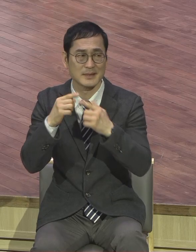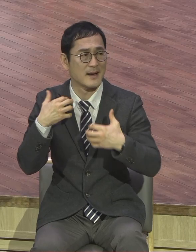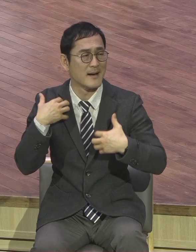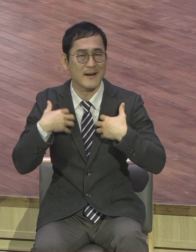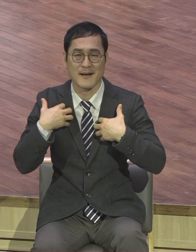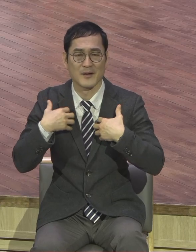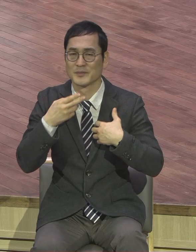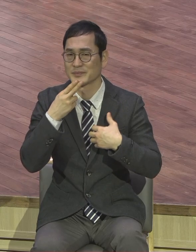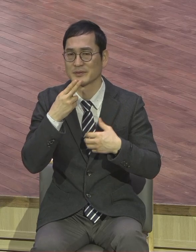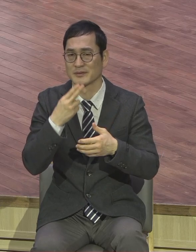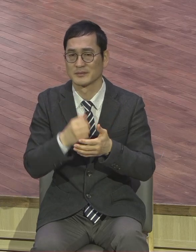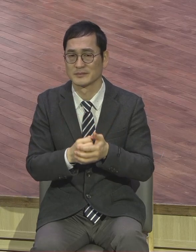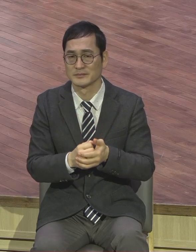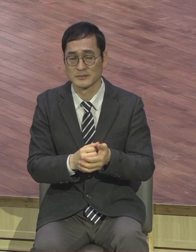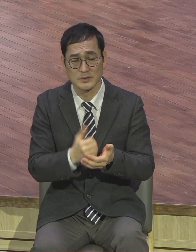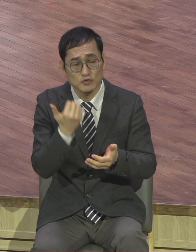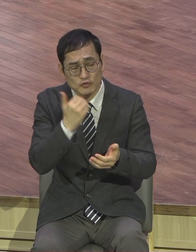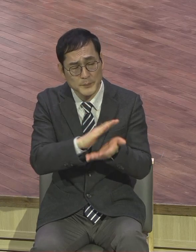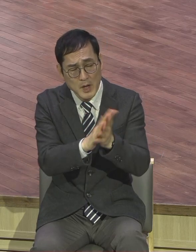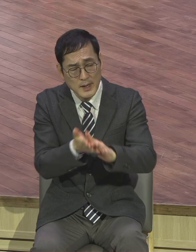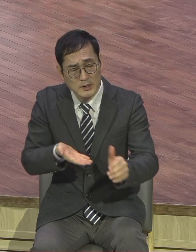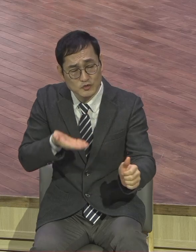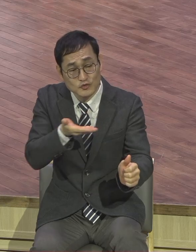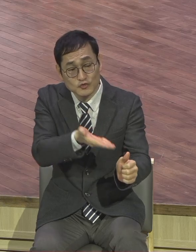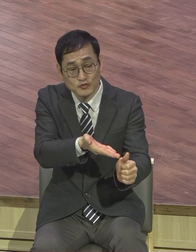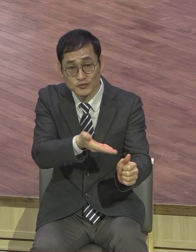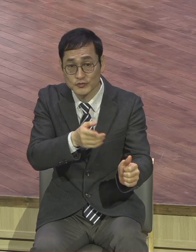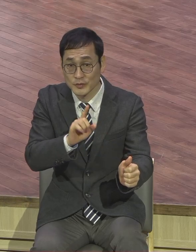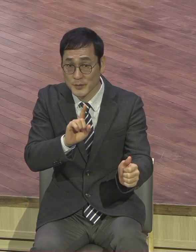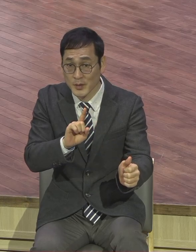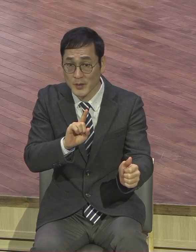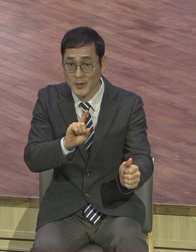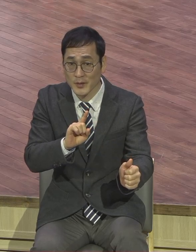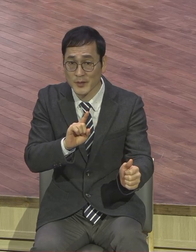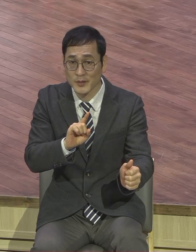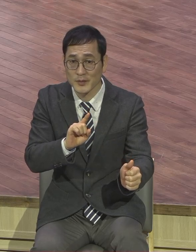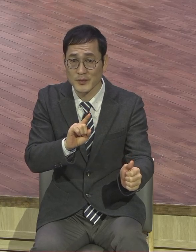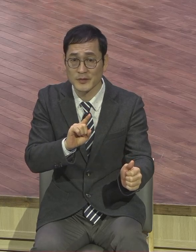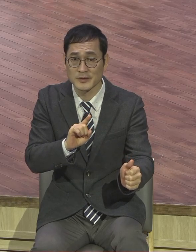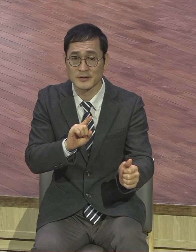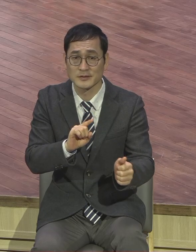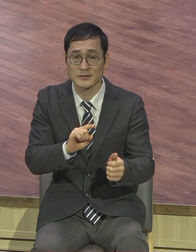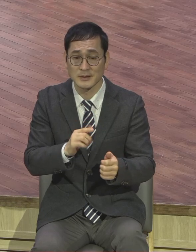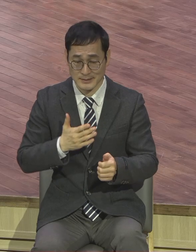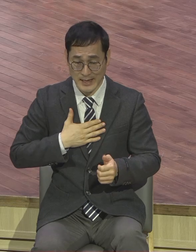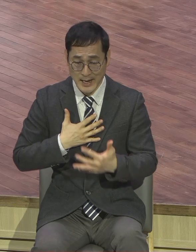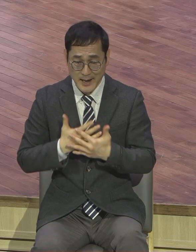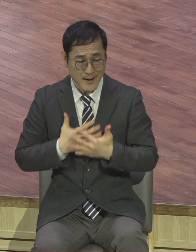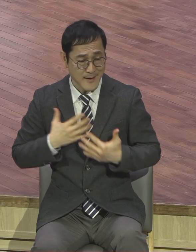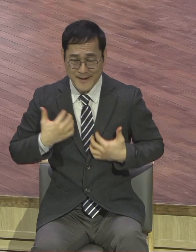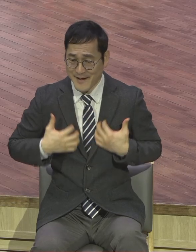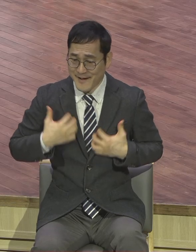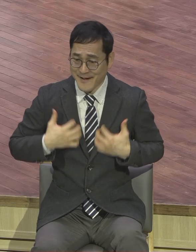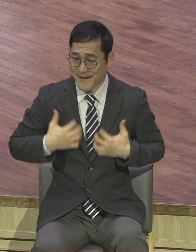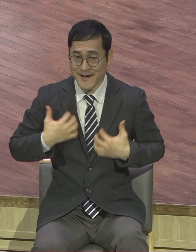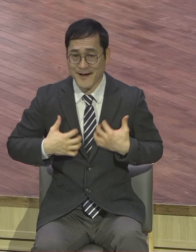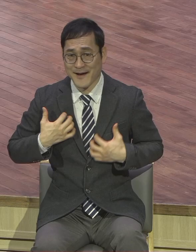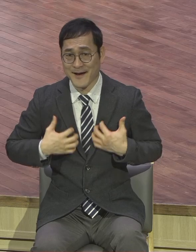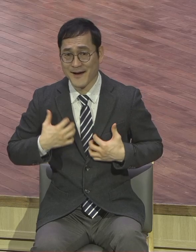누군가를 변화시킨다는 것은요 더더욱 상상할 수 없습니다. 내가 슬램이 없는데 누구를 변화시킨 누구에게 감동을 줍니까?